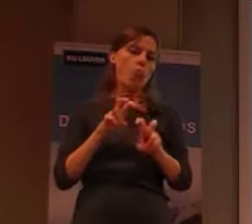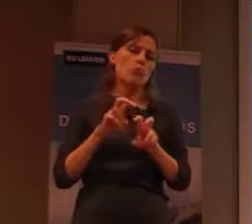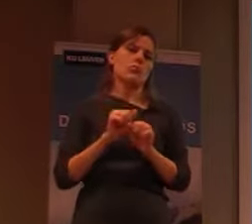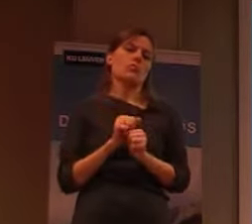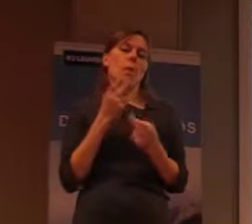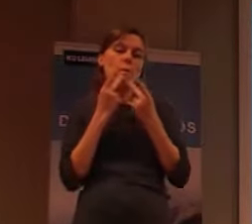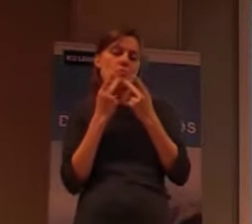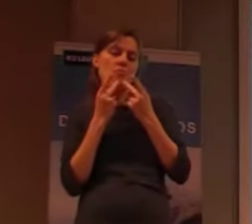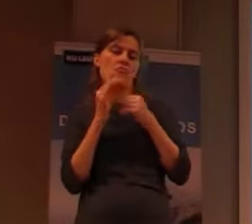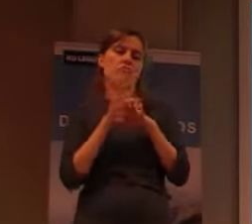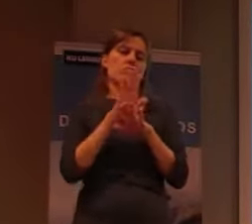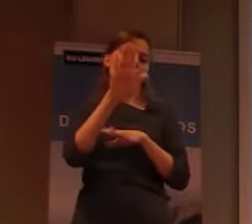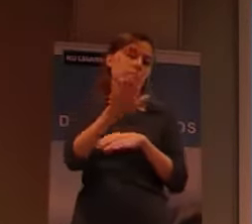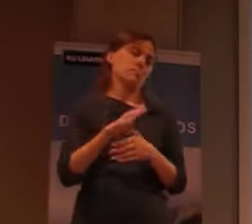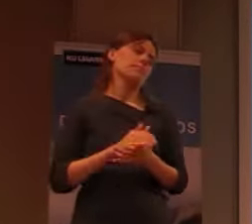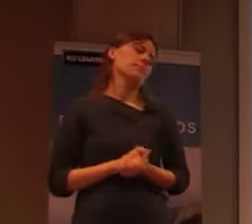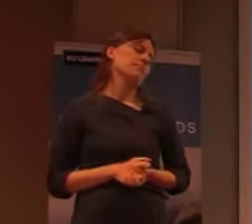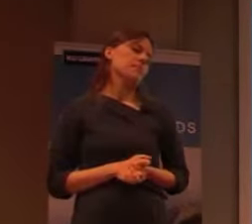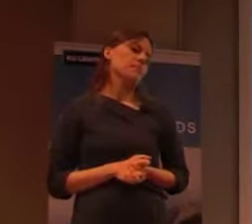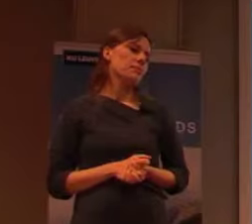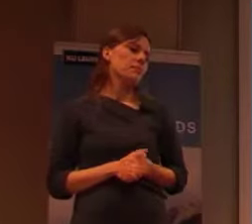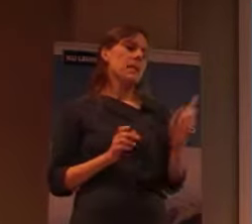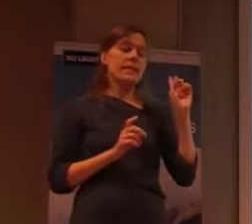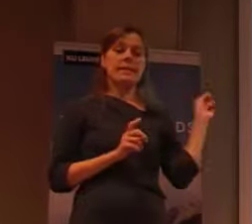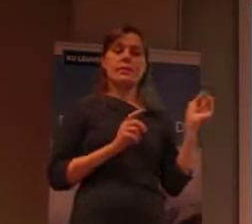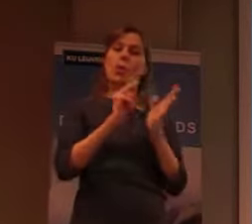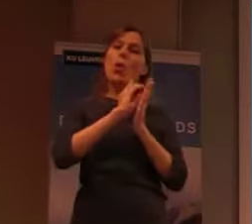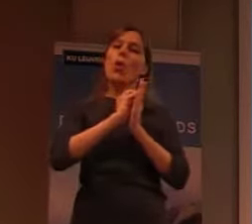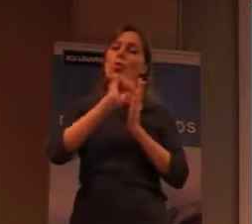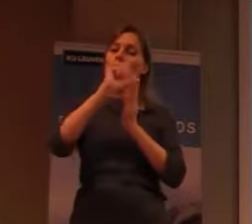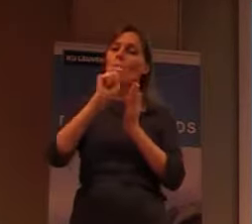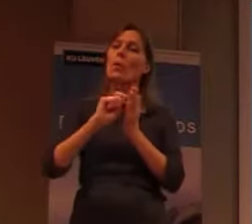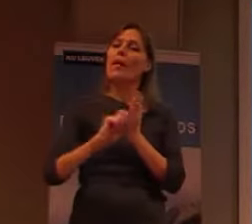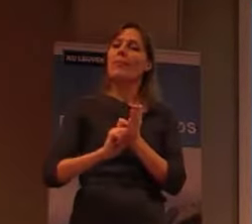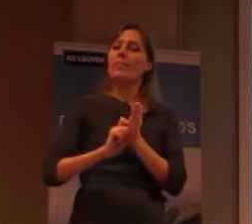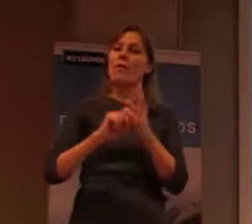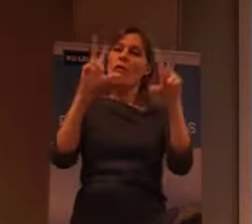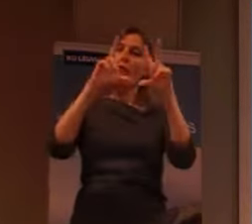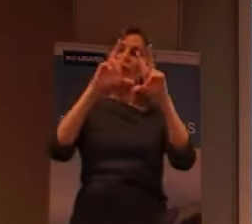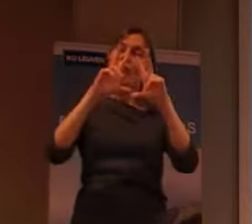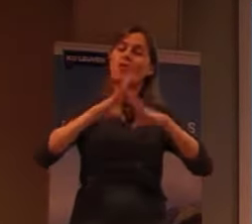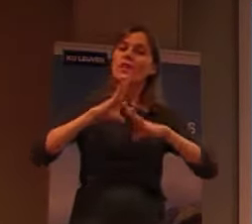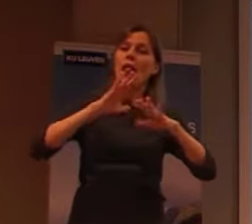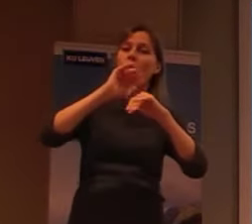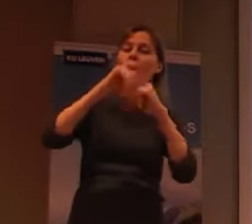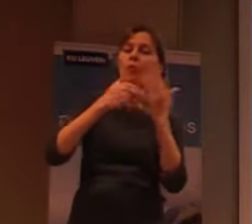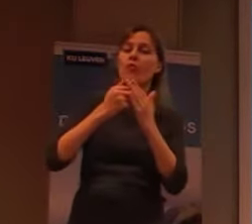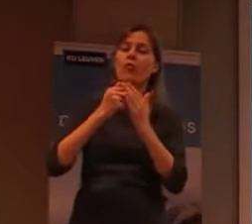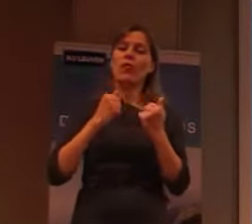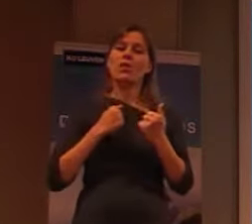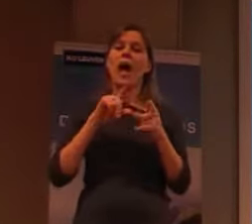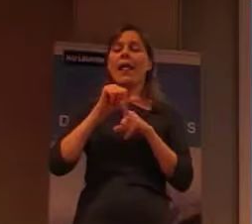Dus bijvoorbeeld, dit is een document dat vertelt over de autopsies die op de lichamen van,